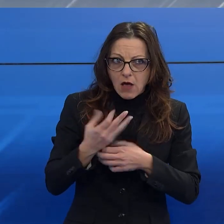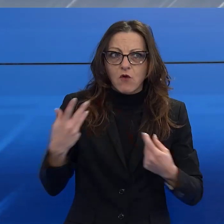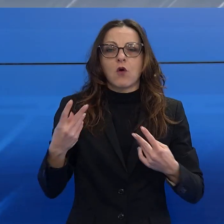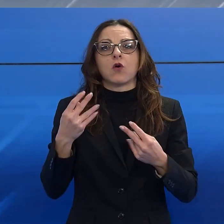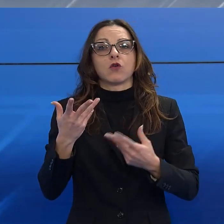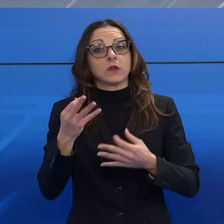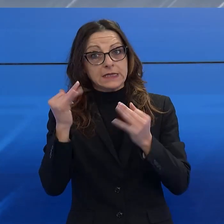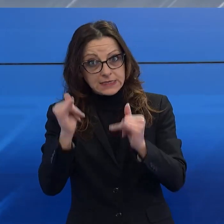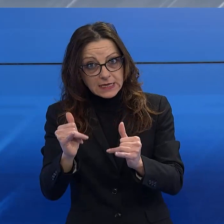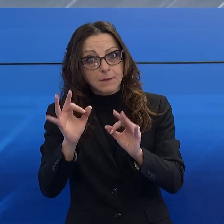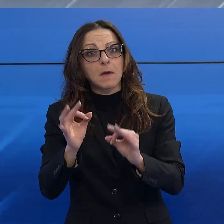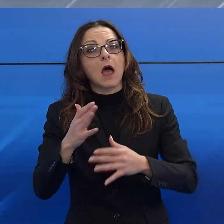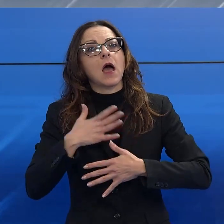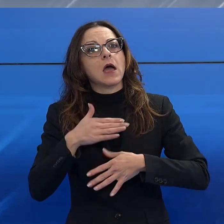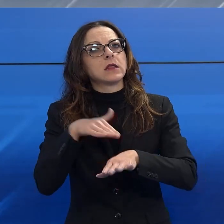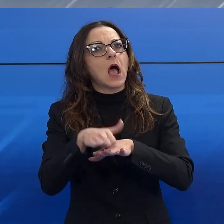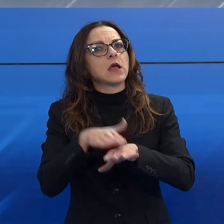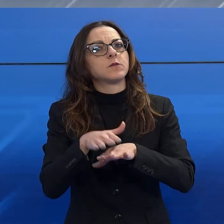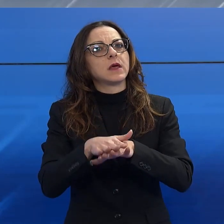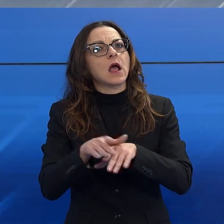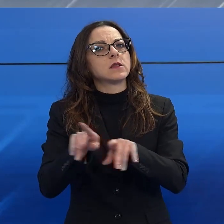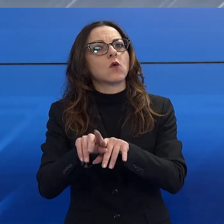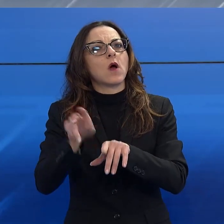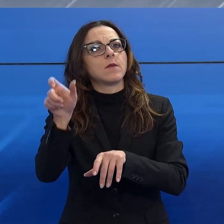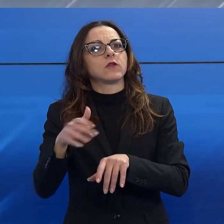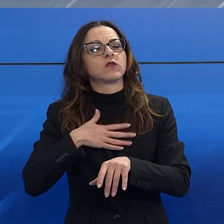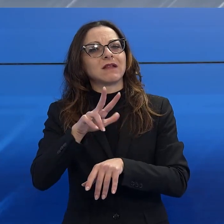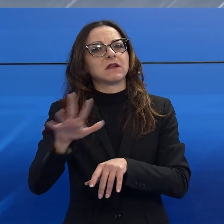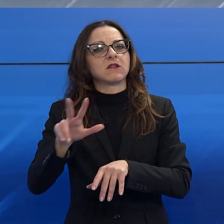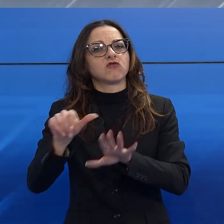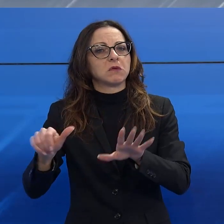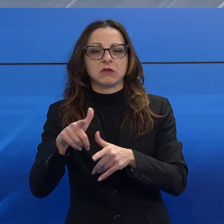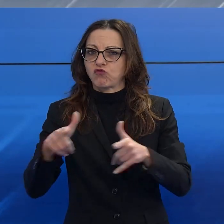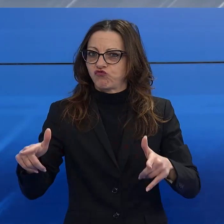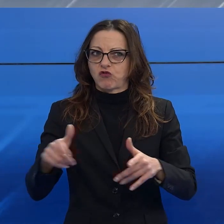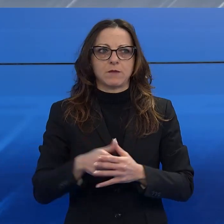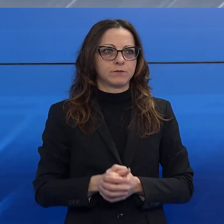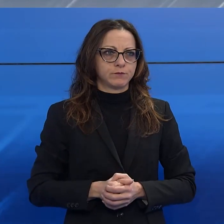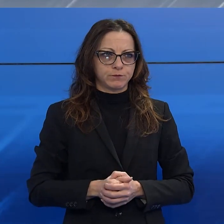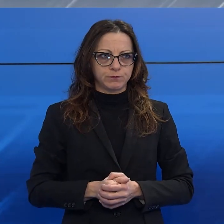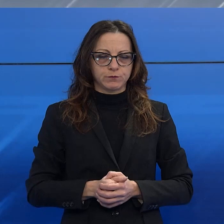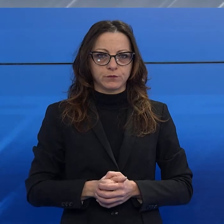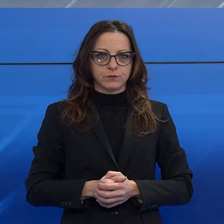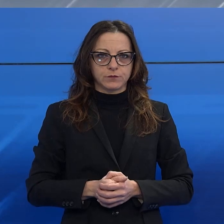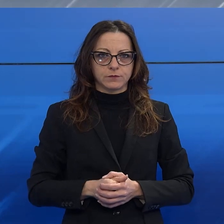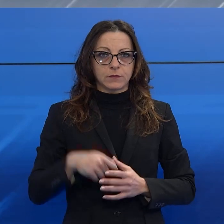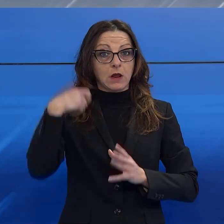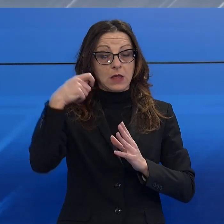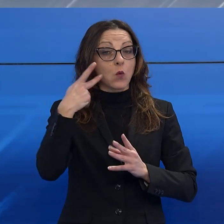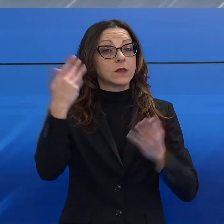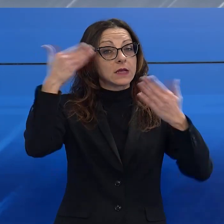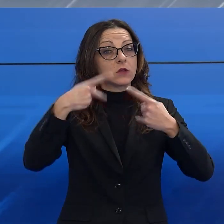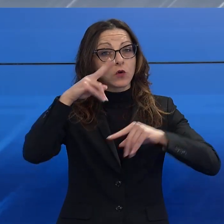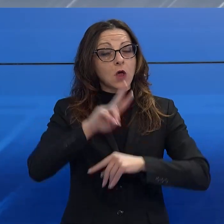'esperienza di un 30enne o un 35enne. E adesso il cinema perché questa sera su Noi TV arrivano